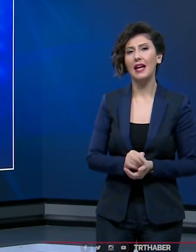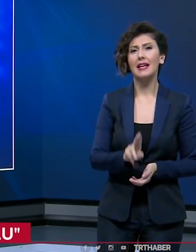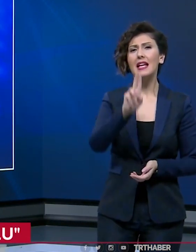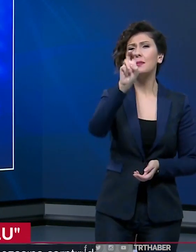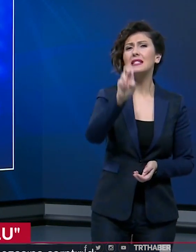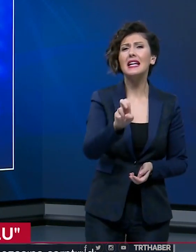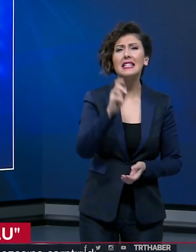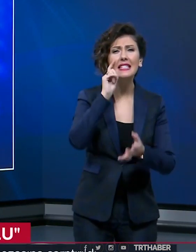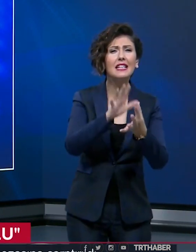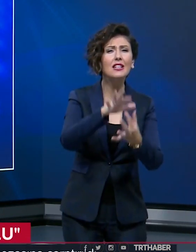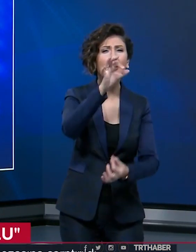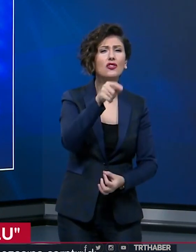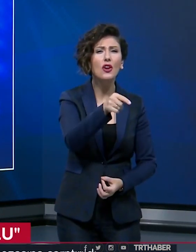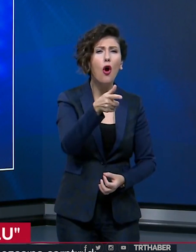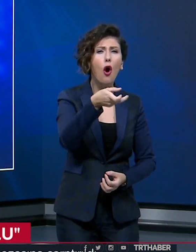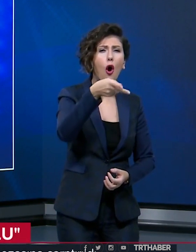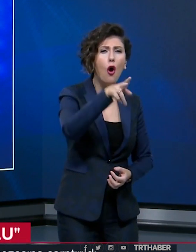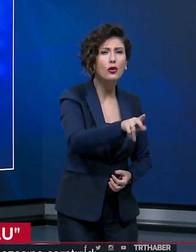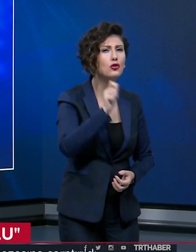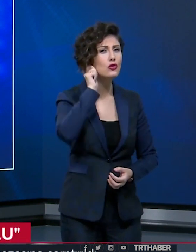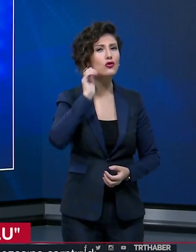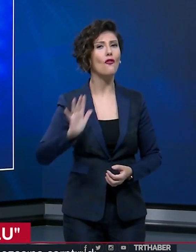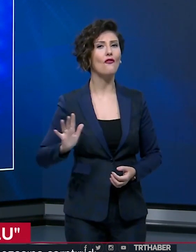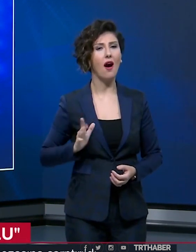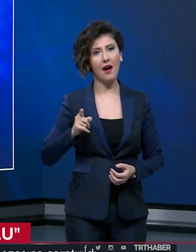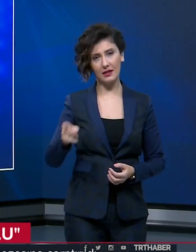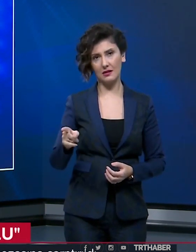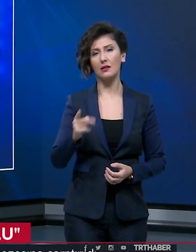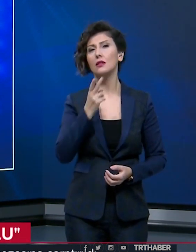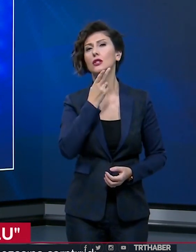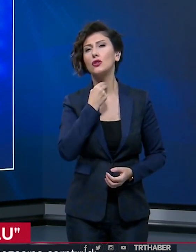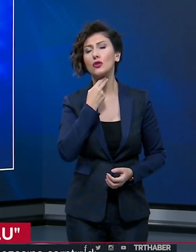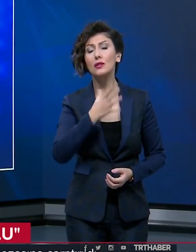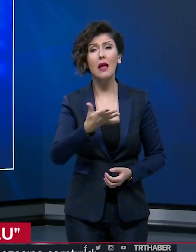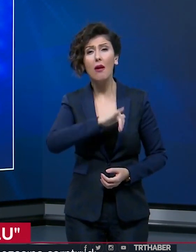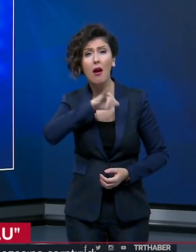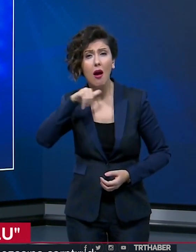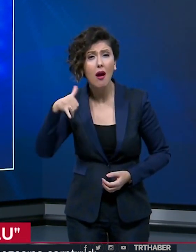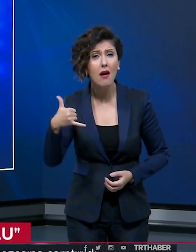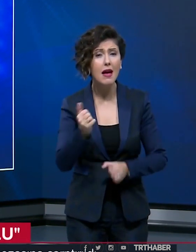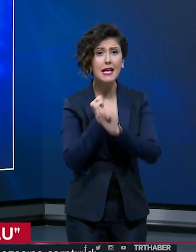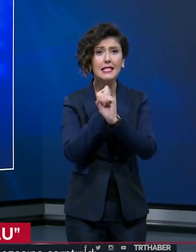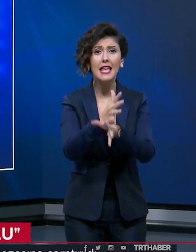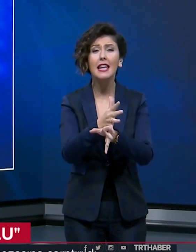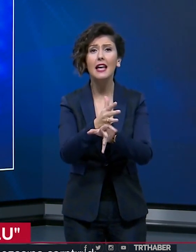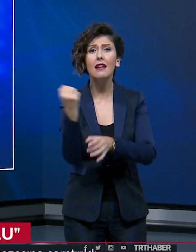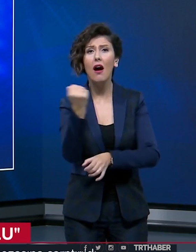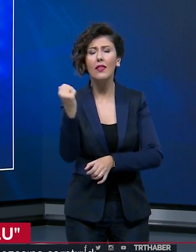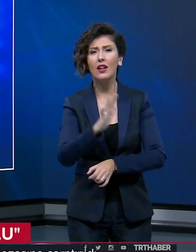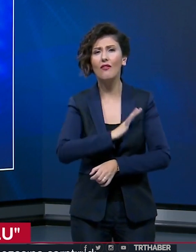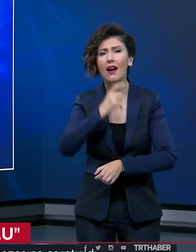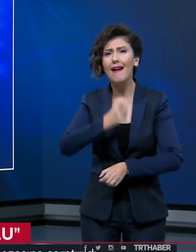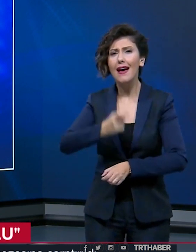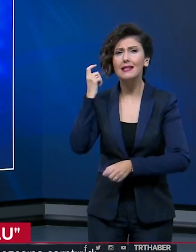78 kişiyi öldürmekten suçlu bulundu. Rusya'nın en azılı seri katili